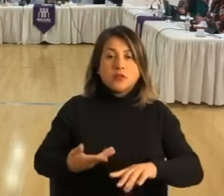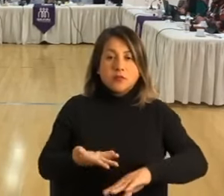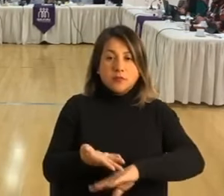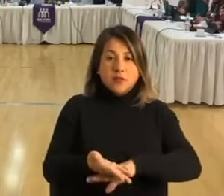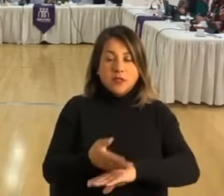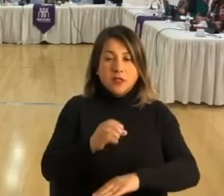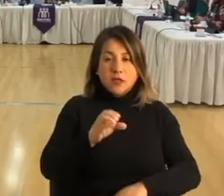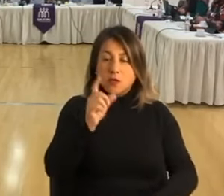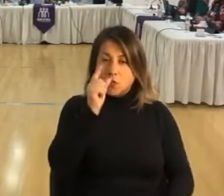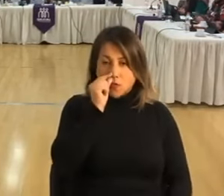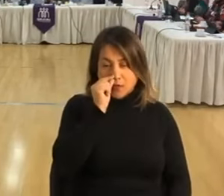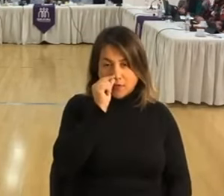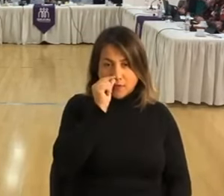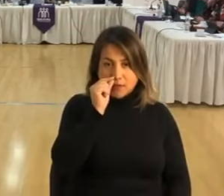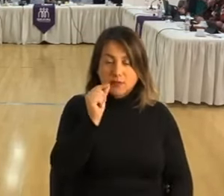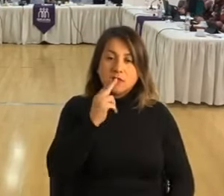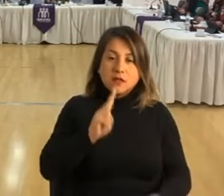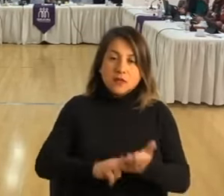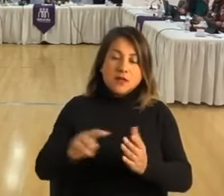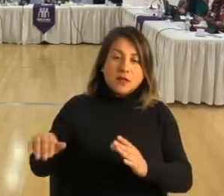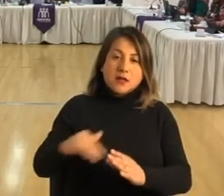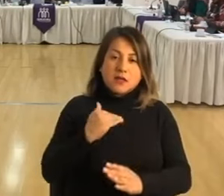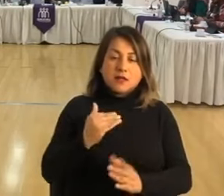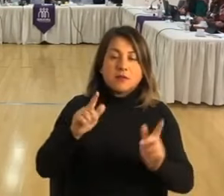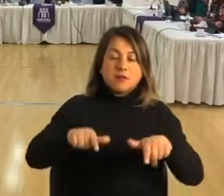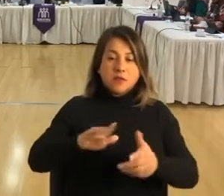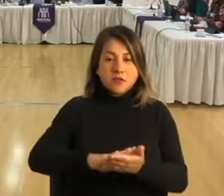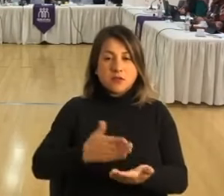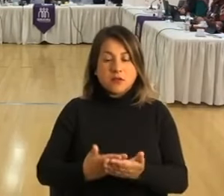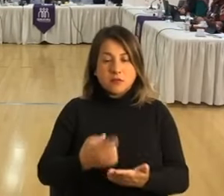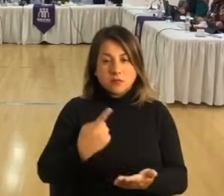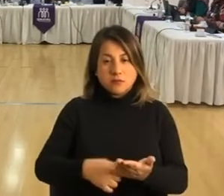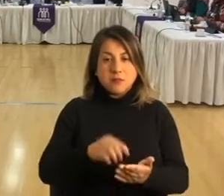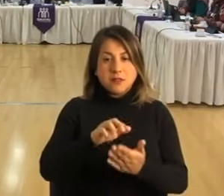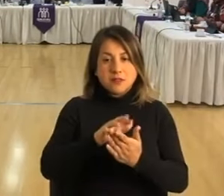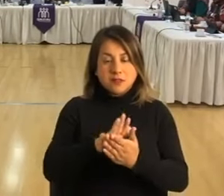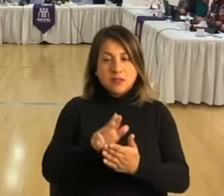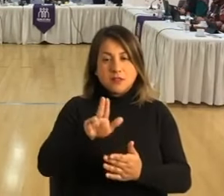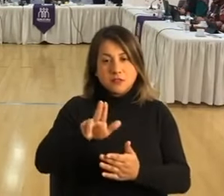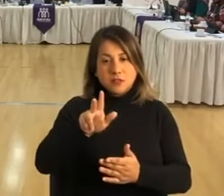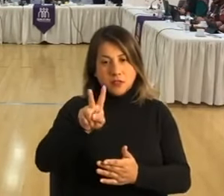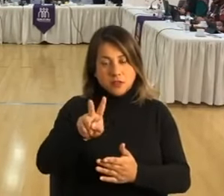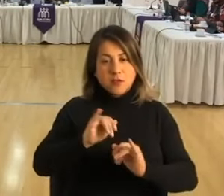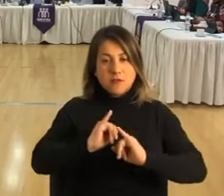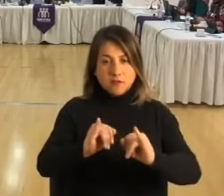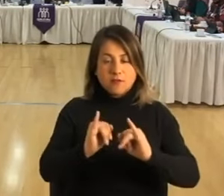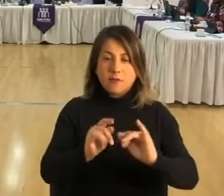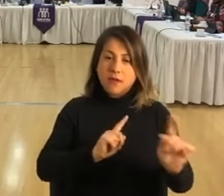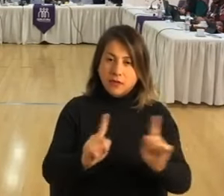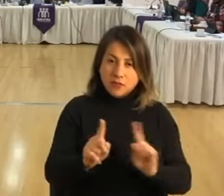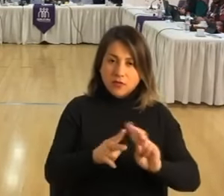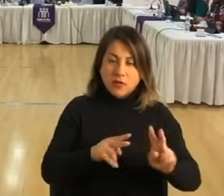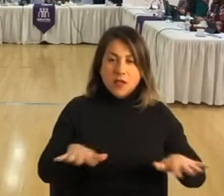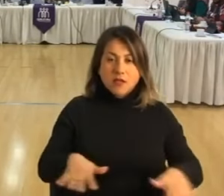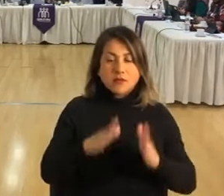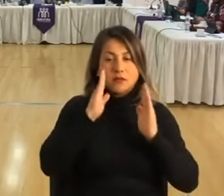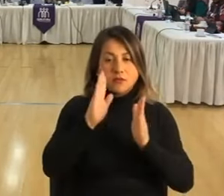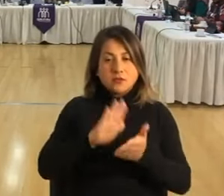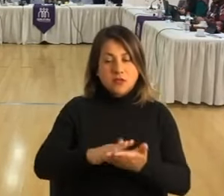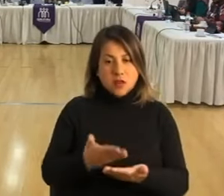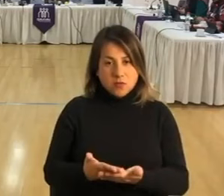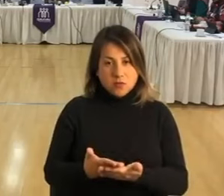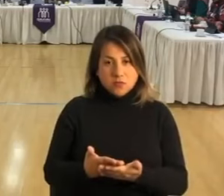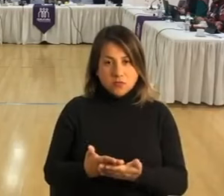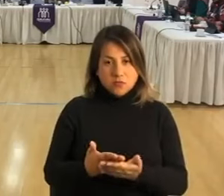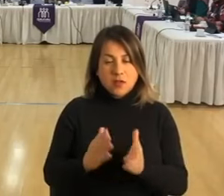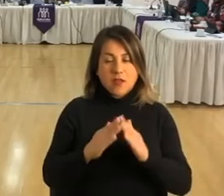consejera Daniela Cuevas, un oficio del Departamento de Salud, número 1.382, informe sobre gestión y organización de atención de salud para